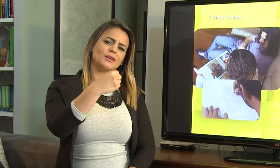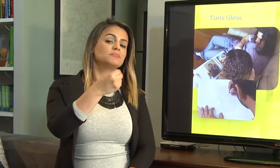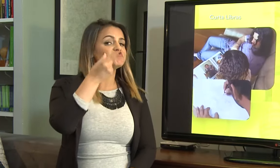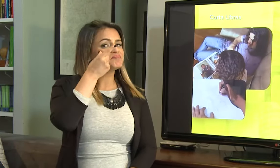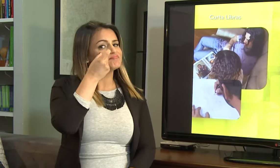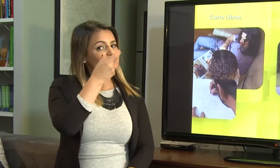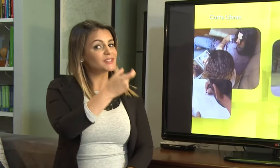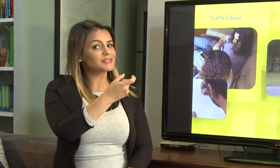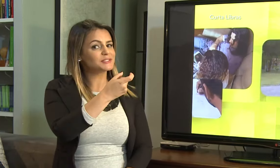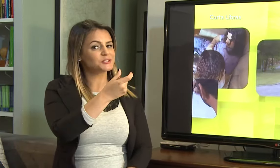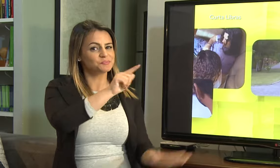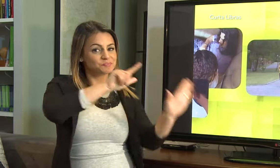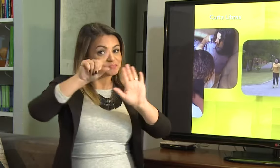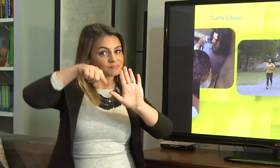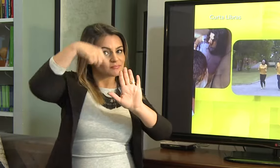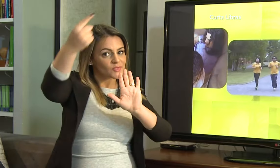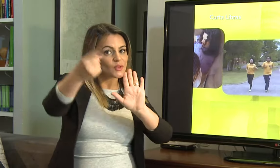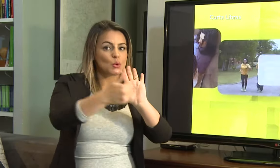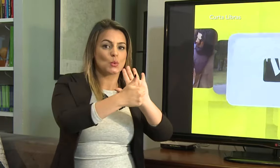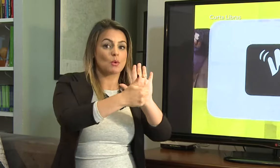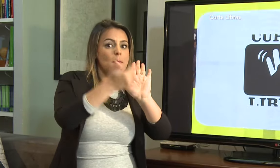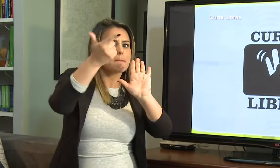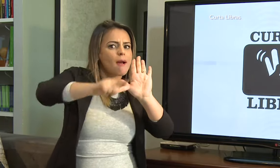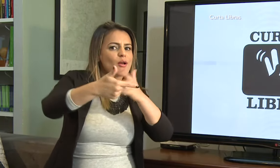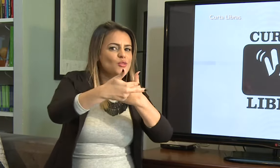e o filho. Mais dicas no próximo Curta Libras.